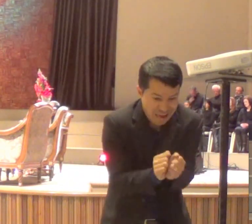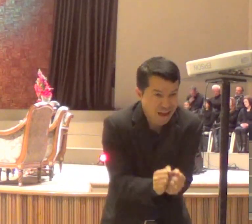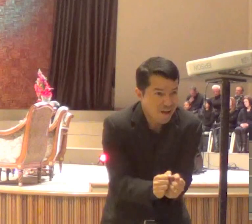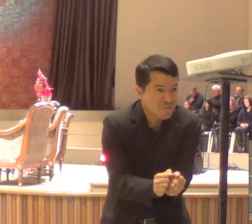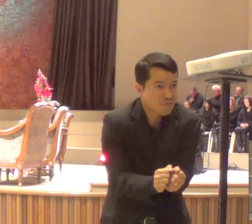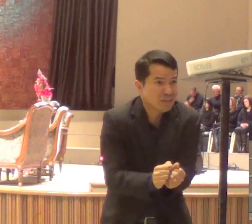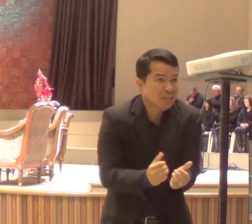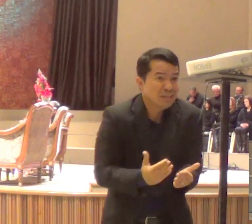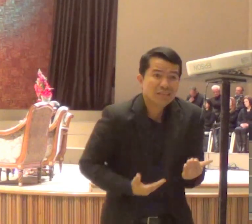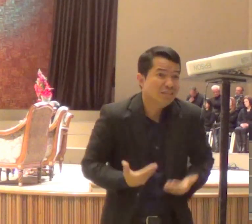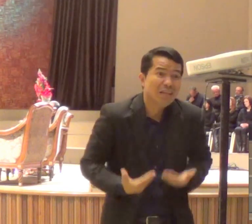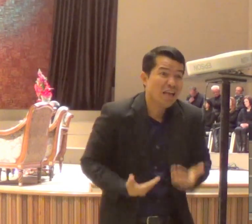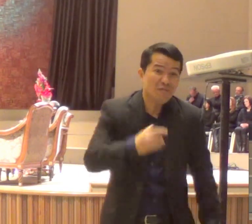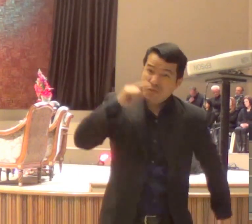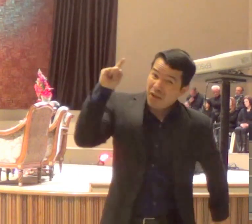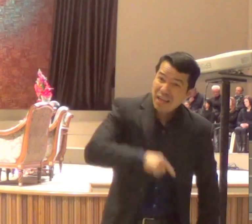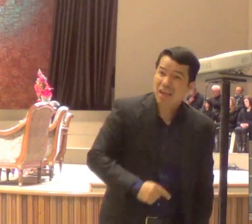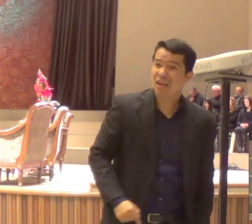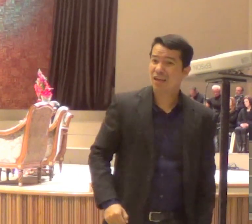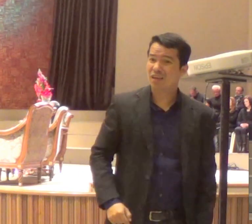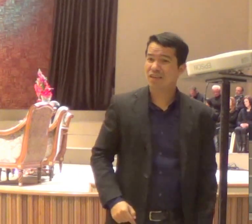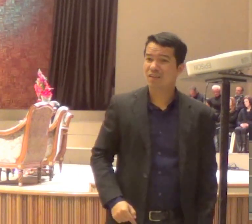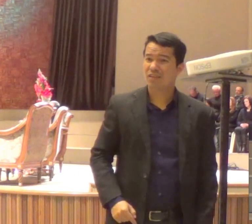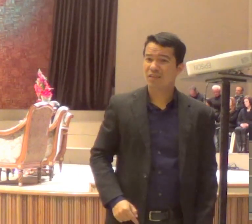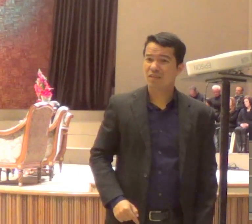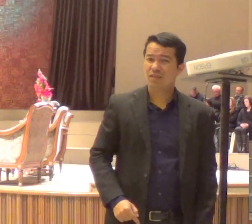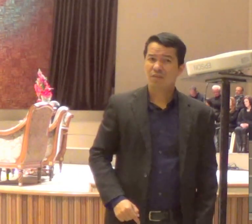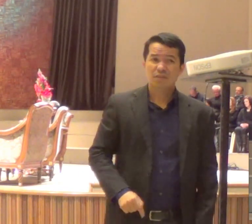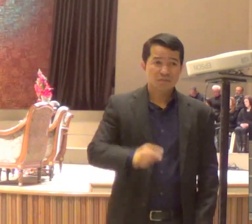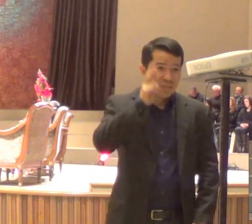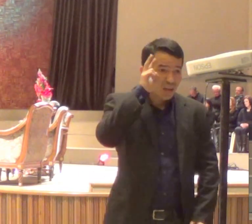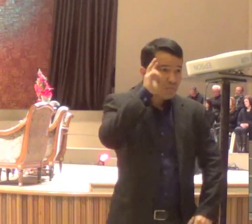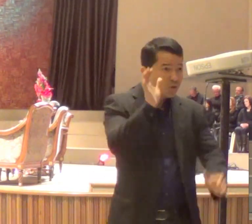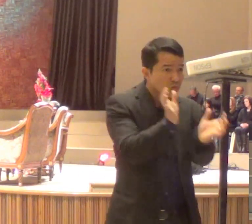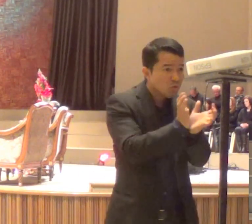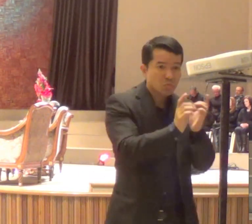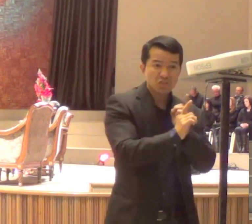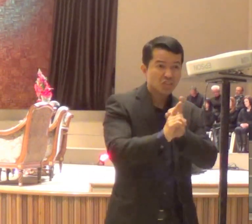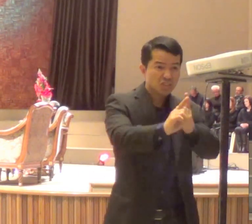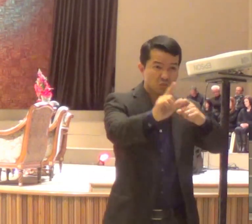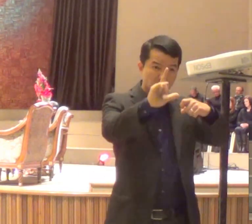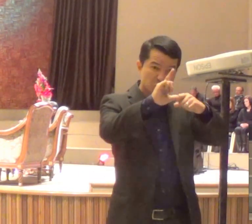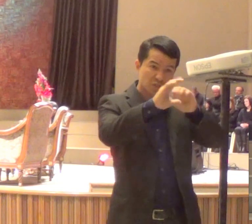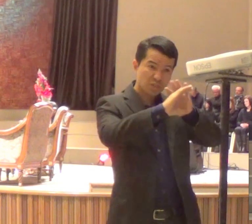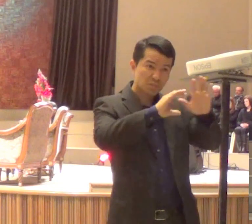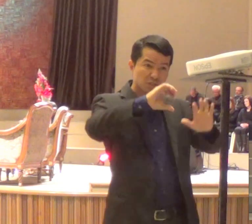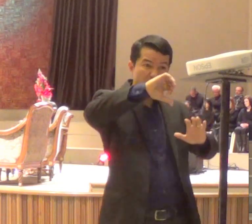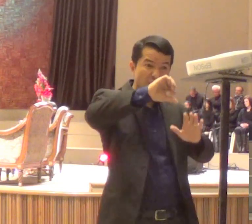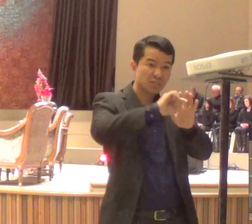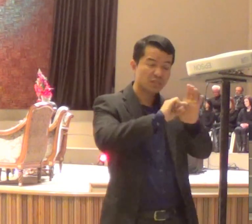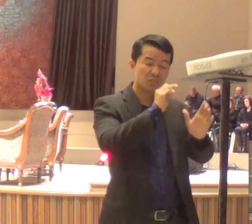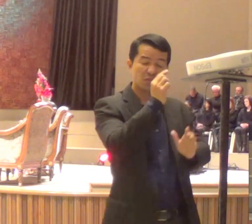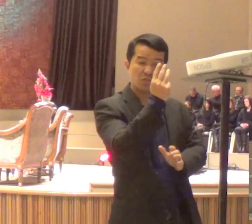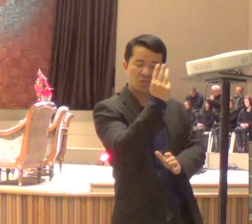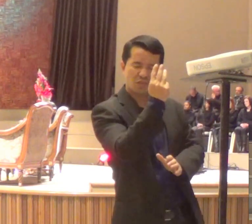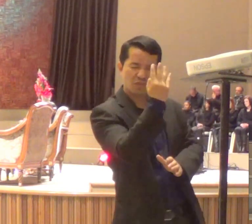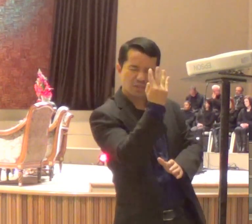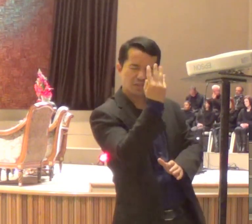essa não era a primeira vez, que isso acontecia, no meio deles, Lucas 9, versículos 46 a 48, diz assim, e